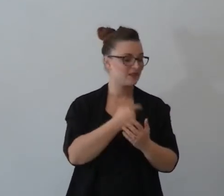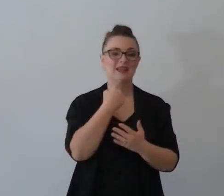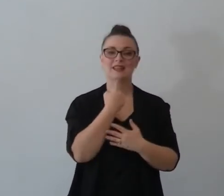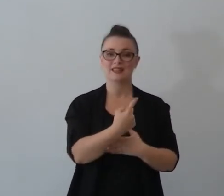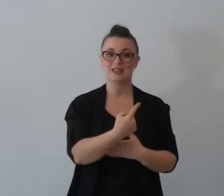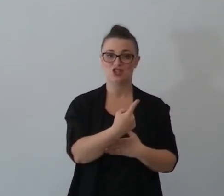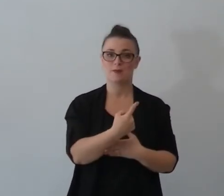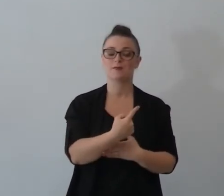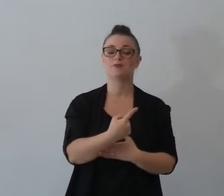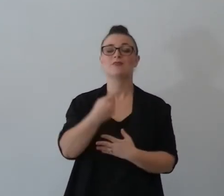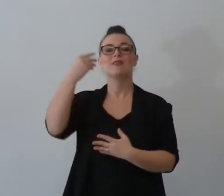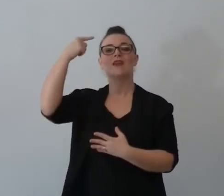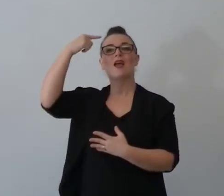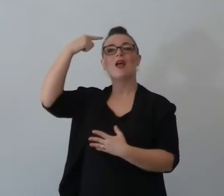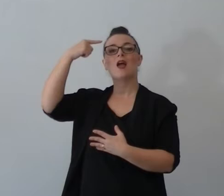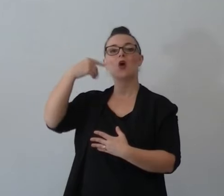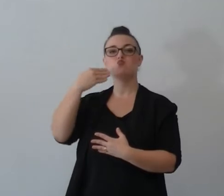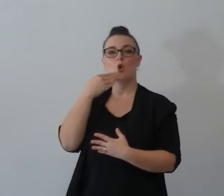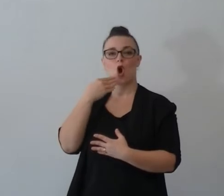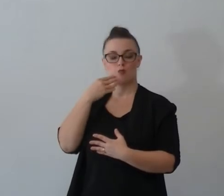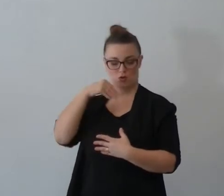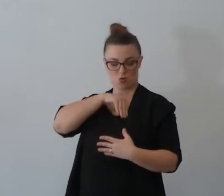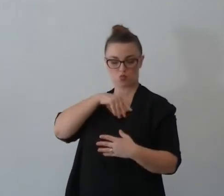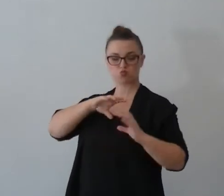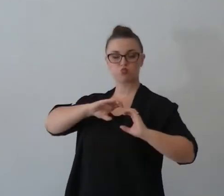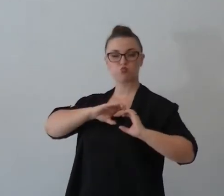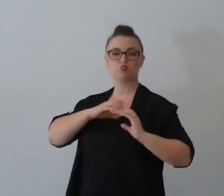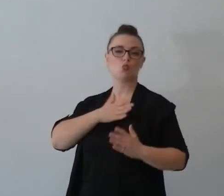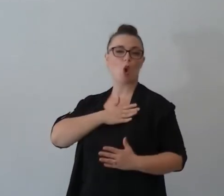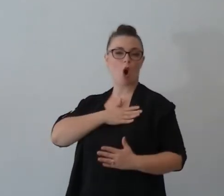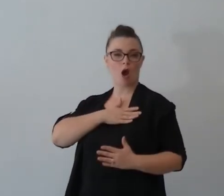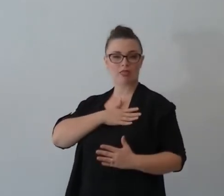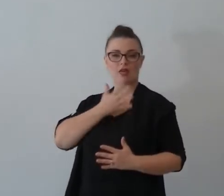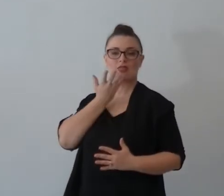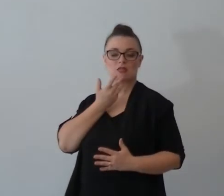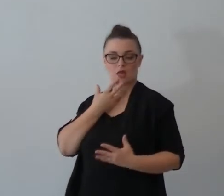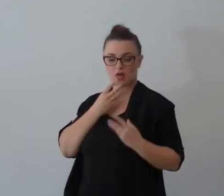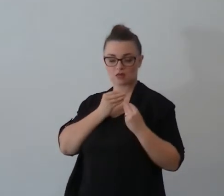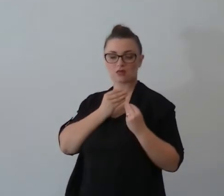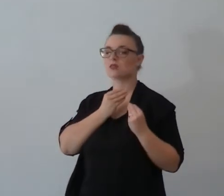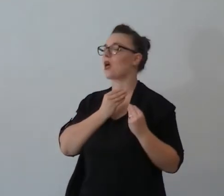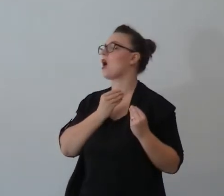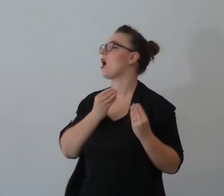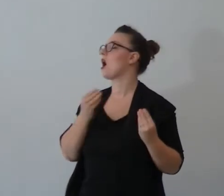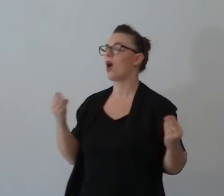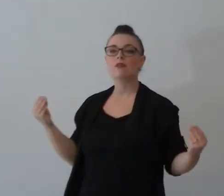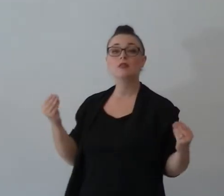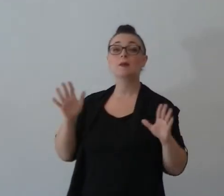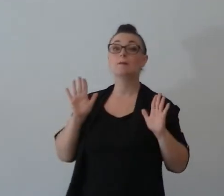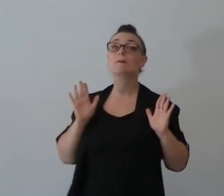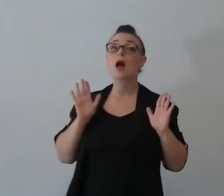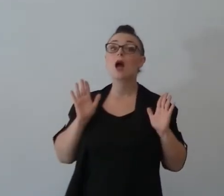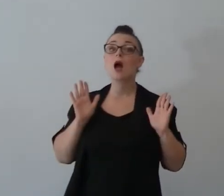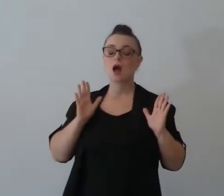che sussiste non penso che sia di Salomone penso che questo non è di Dio è in Proverbi è in Proverbi